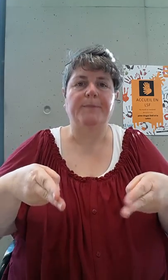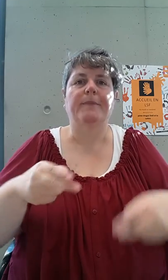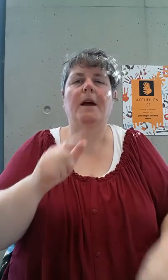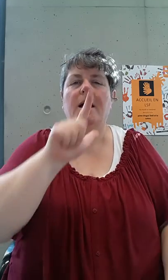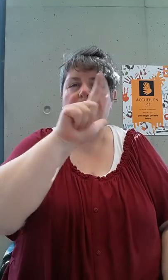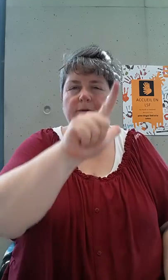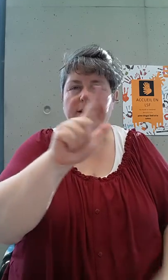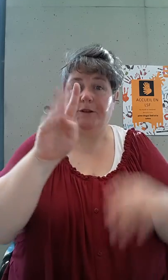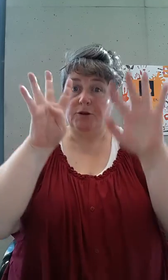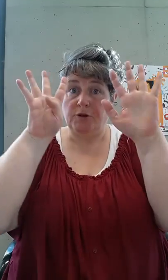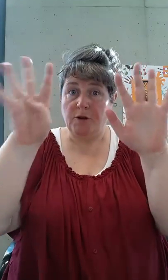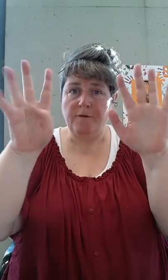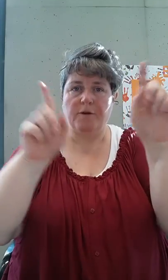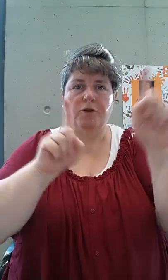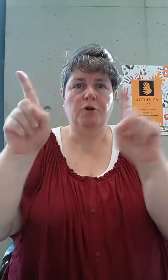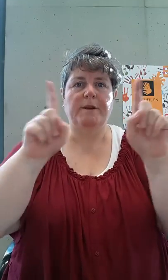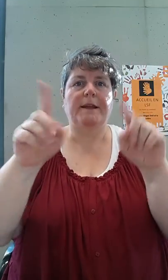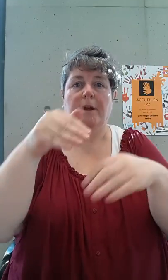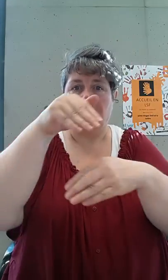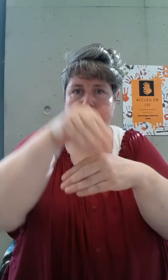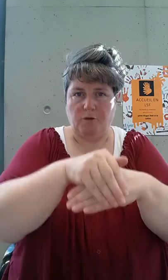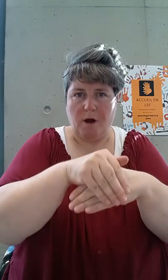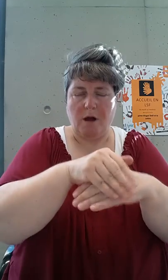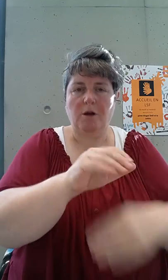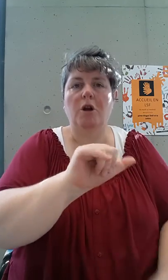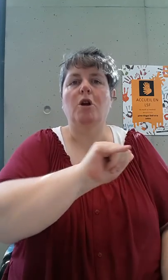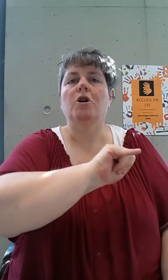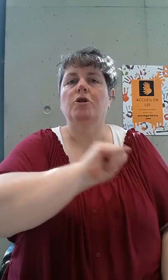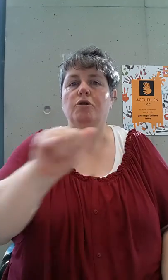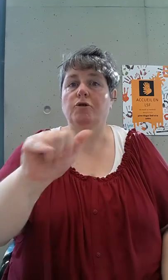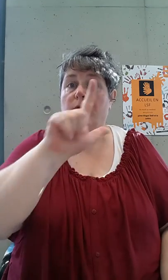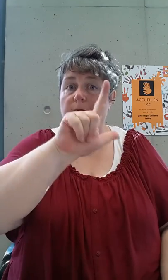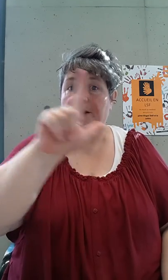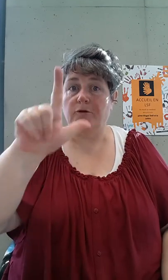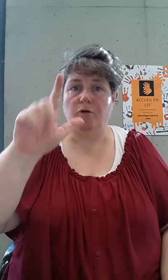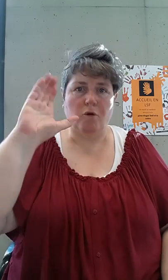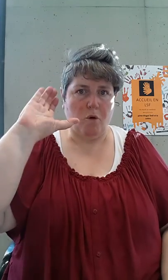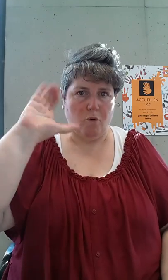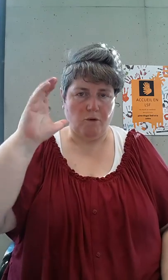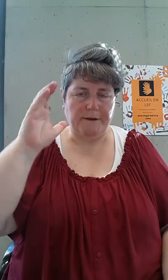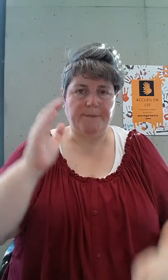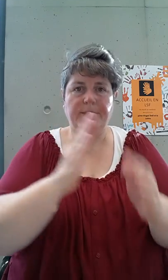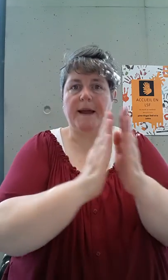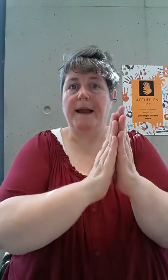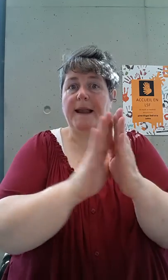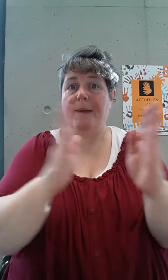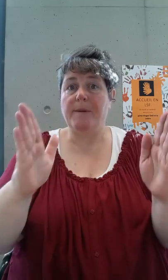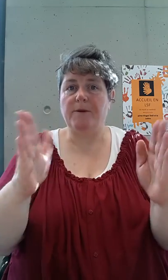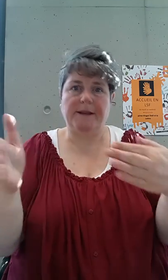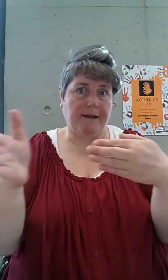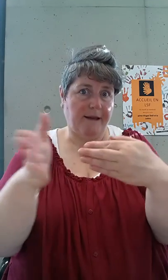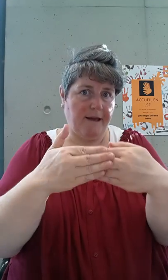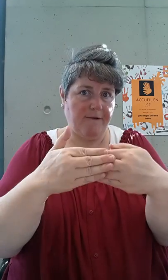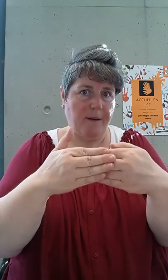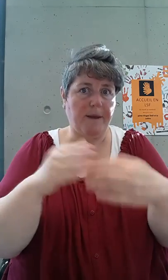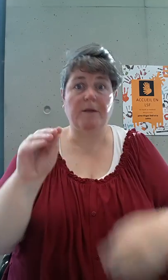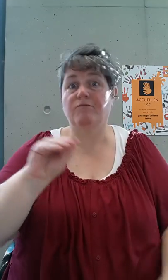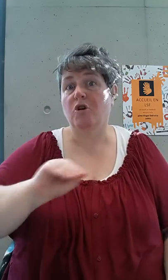22 juillet Jusqu'au 22 août La bibliothèque est ouverte